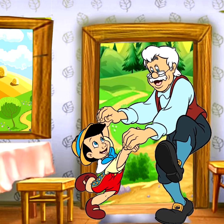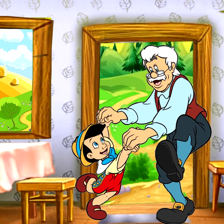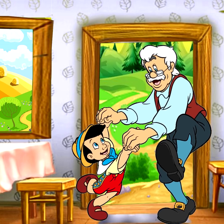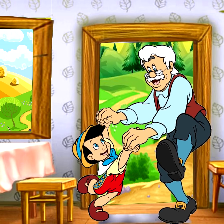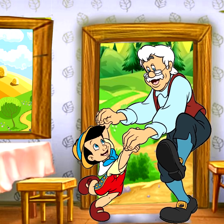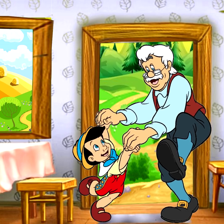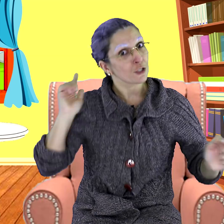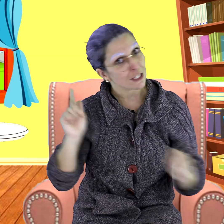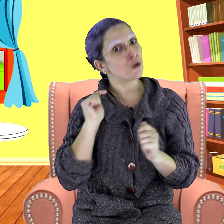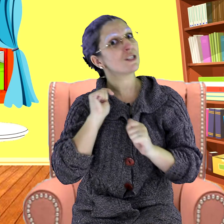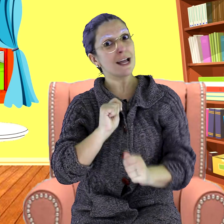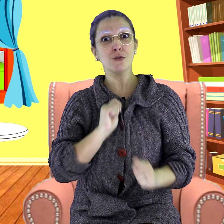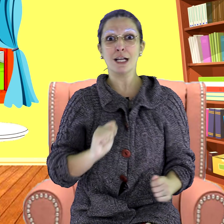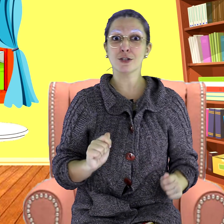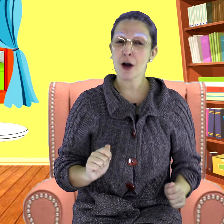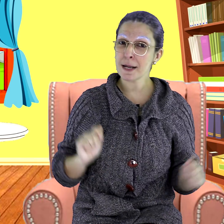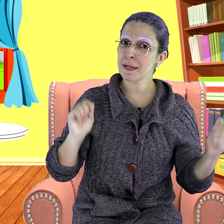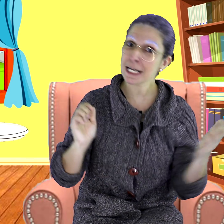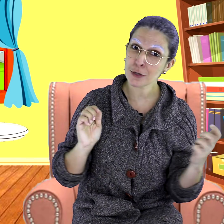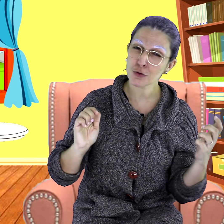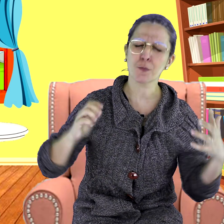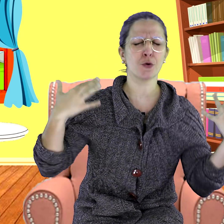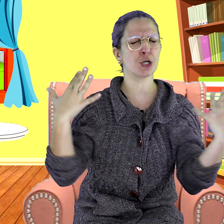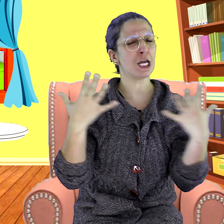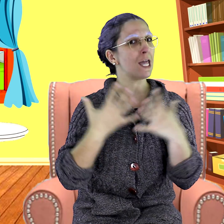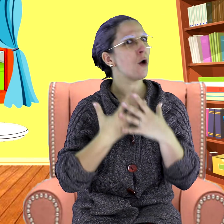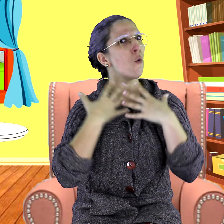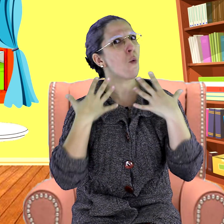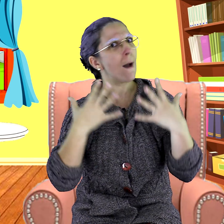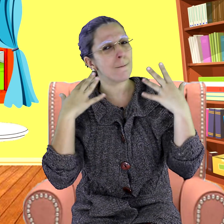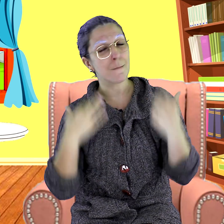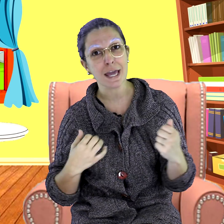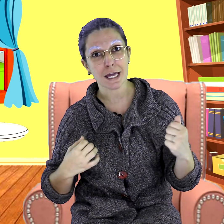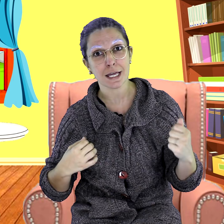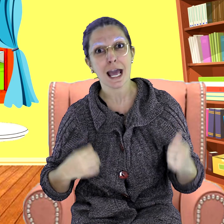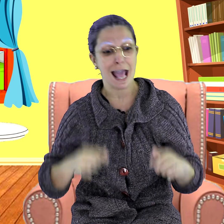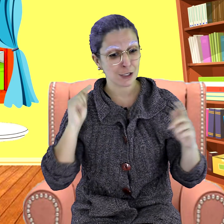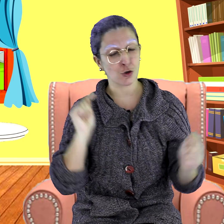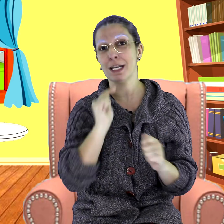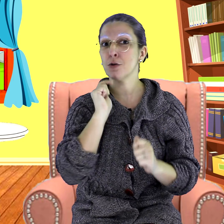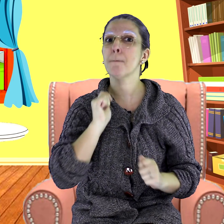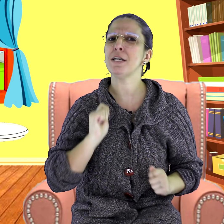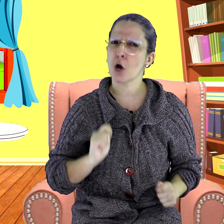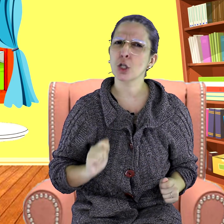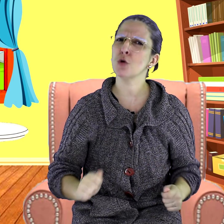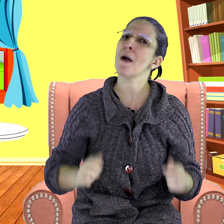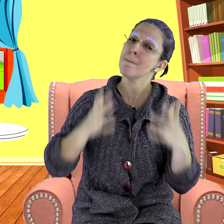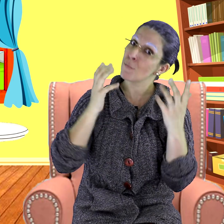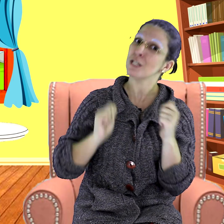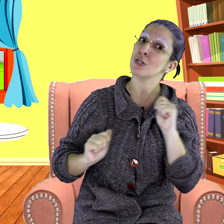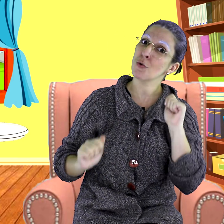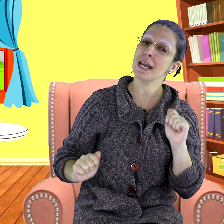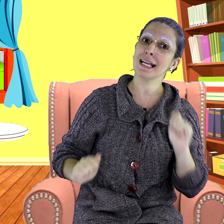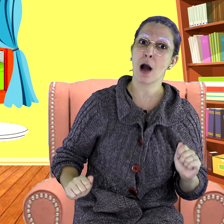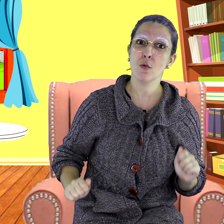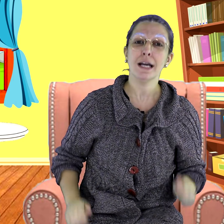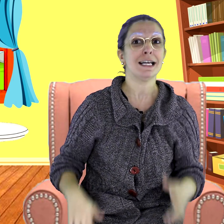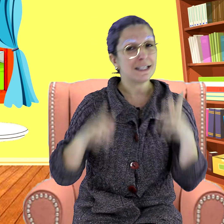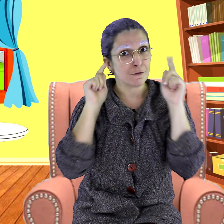Vocês gostaram da história, amiguinhos? Porque eu amei. A história do Pinóquio é muito legal. E se